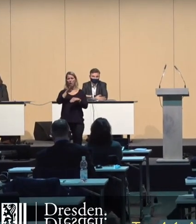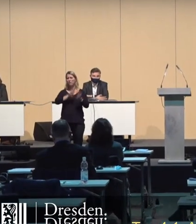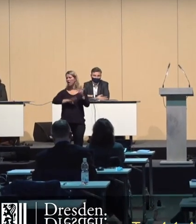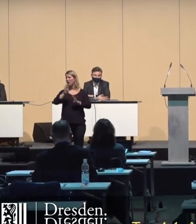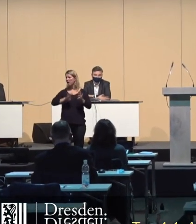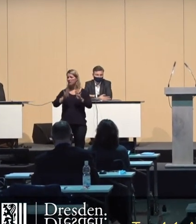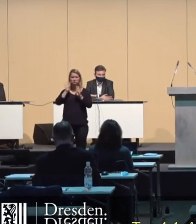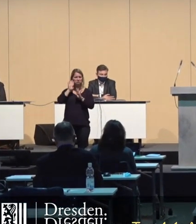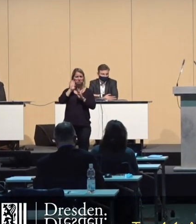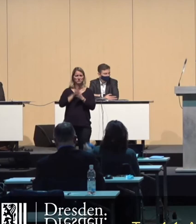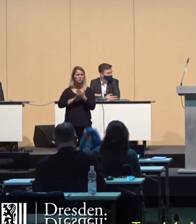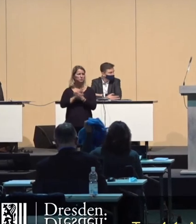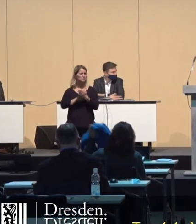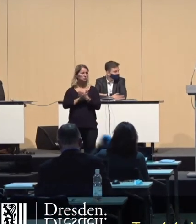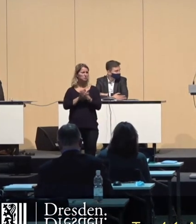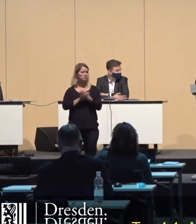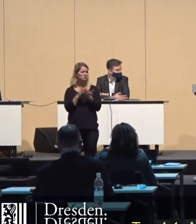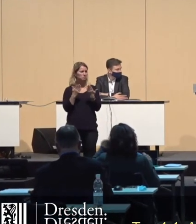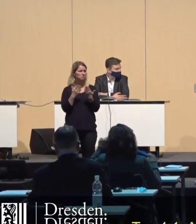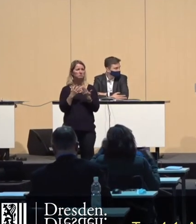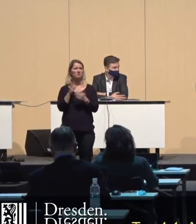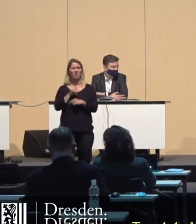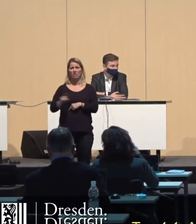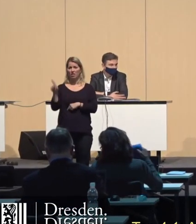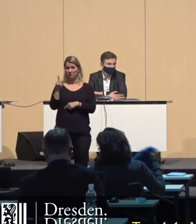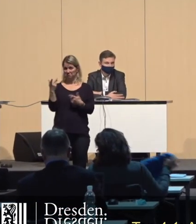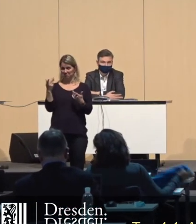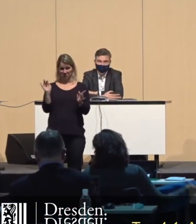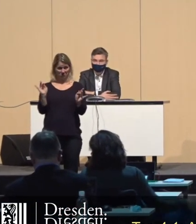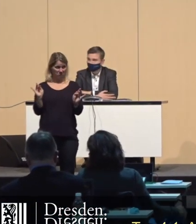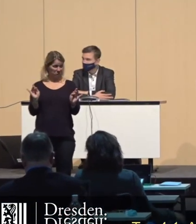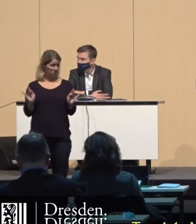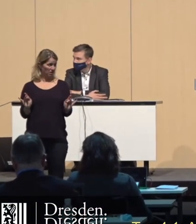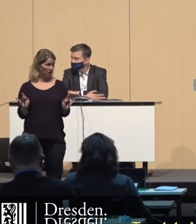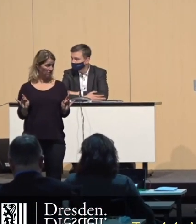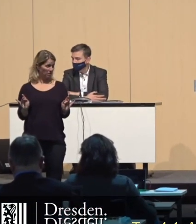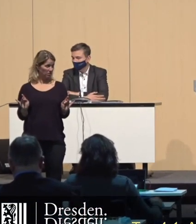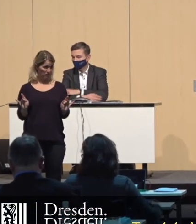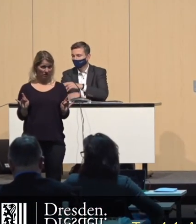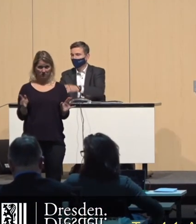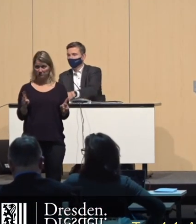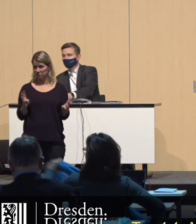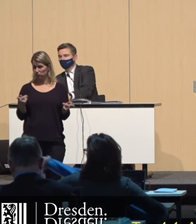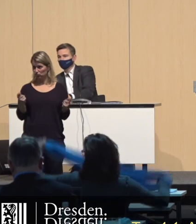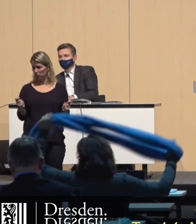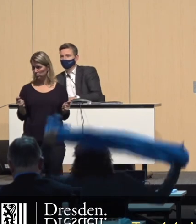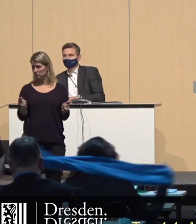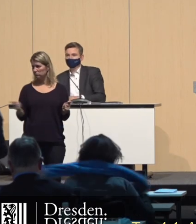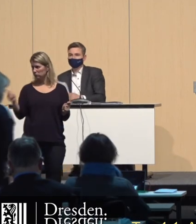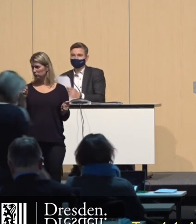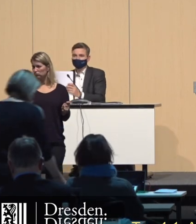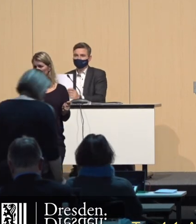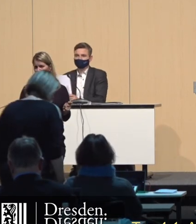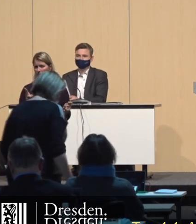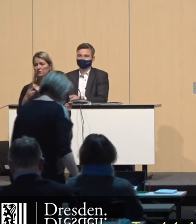lagen mir jetzt auch nicht vor. Hat jemand etwas dagegen, dass wir Schluss machen? Ich sehe es nicht. Dann würde ich